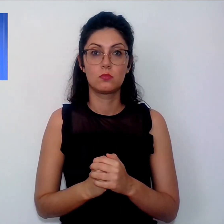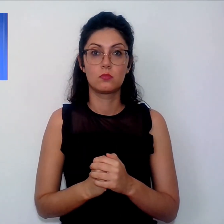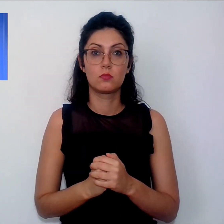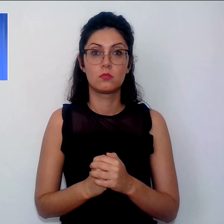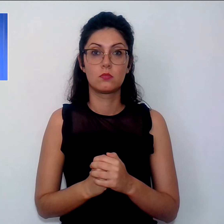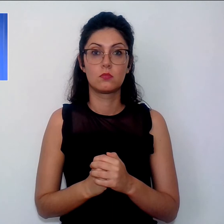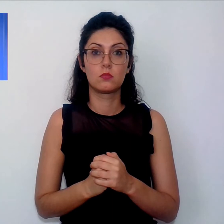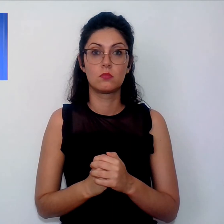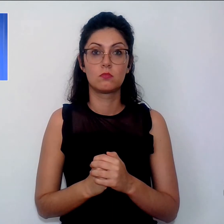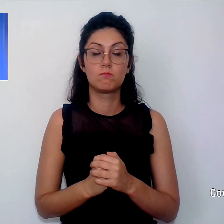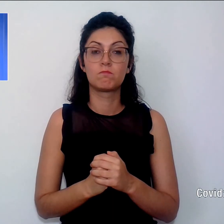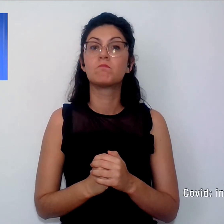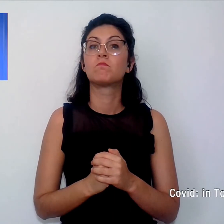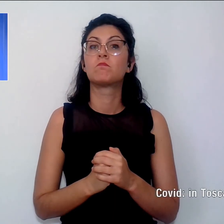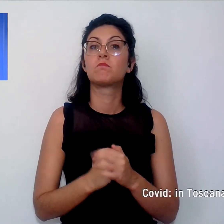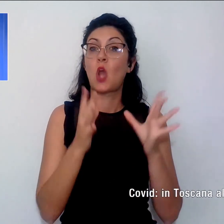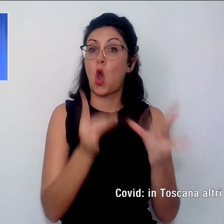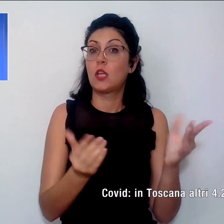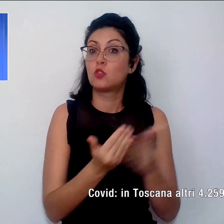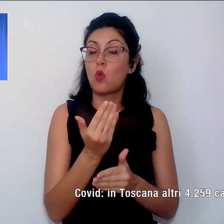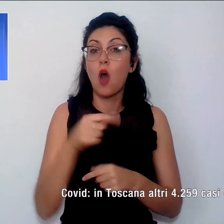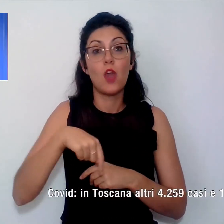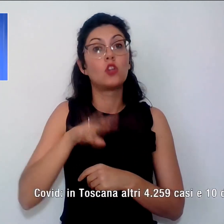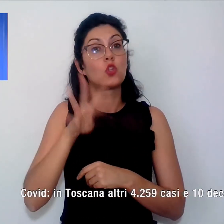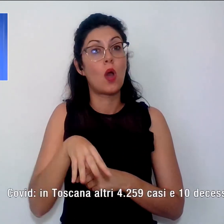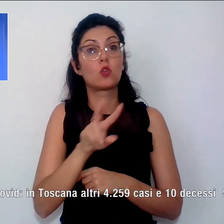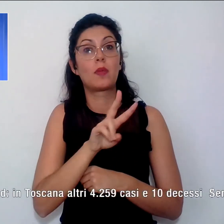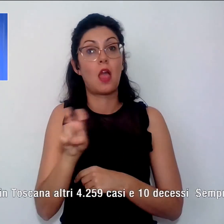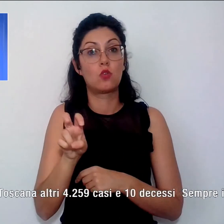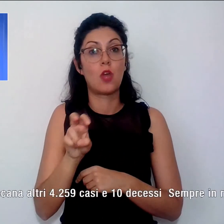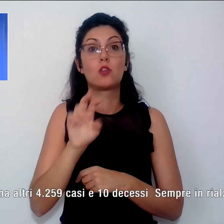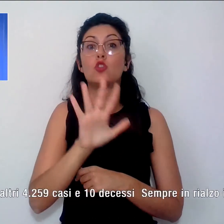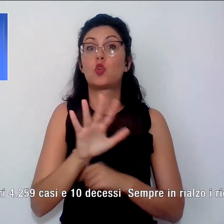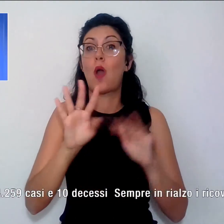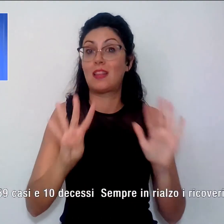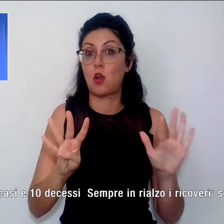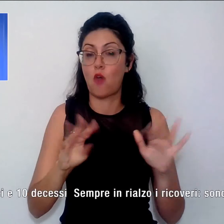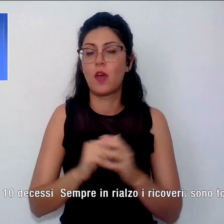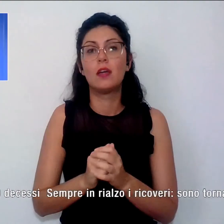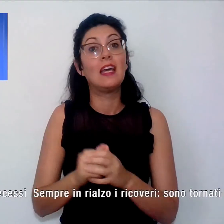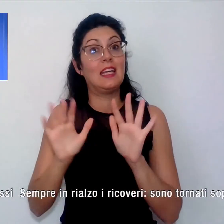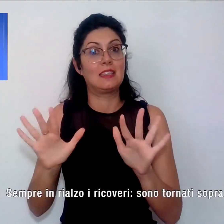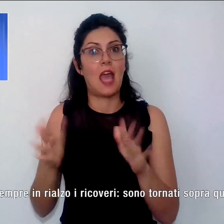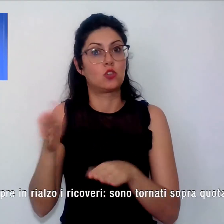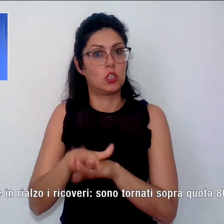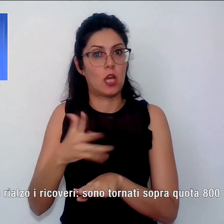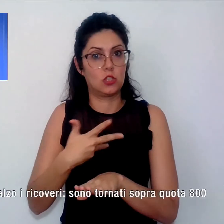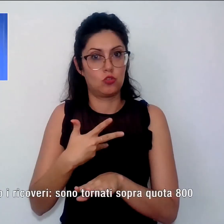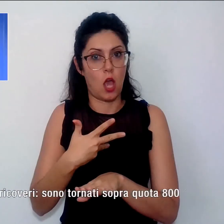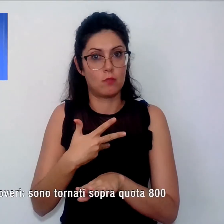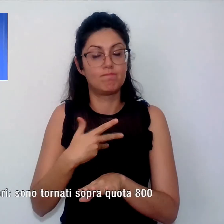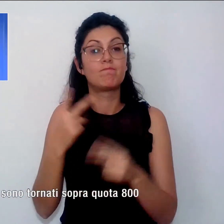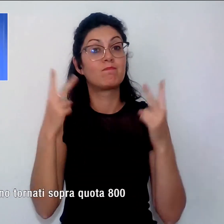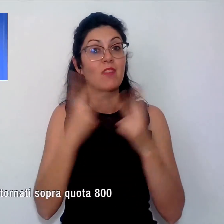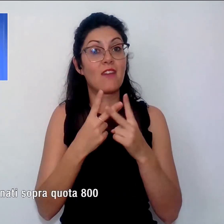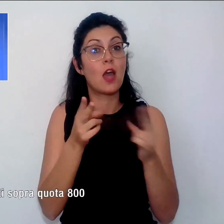I casi in Toscana oggi sono 4.259, sono 10 i decessi, sempre in rialzo